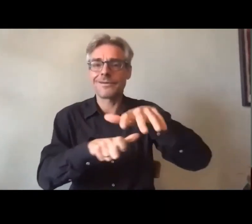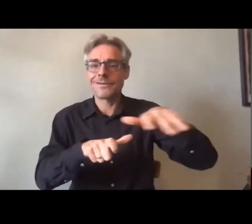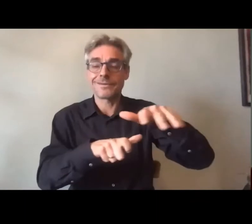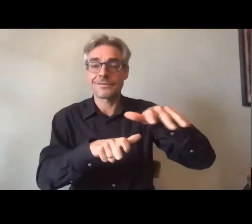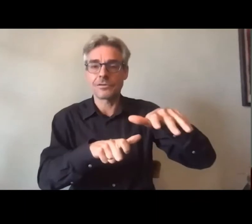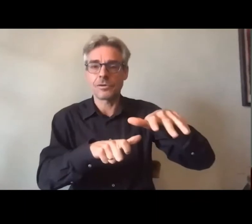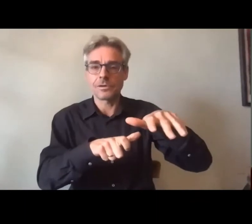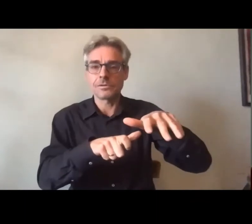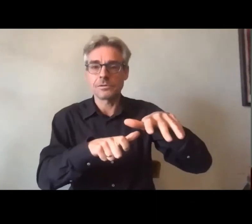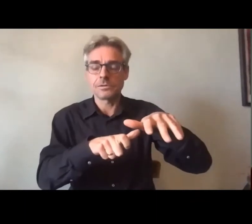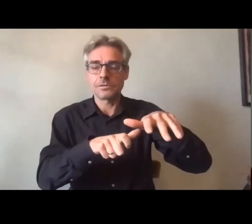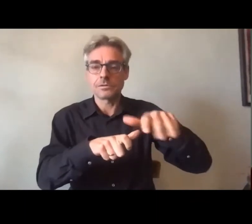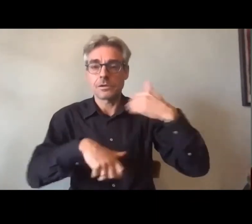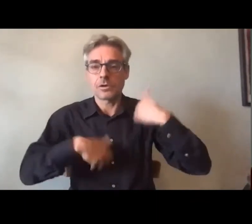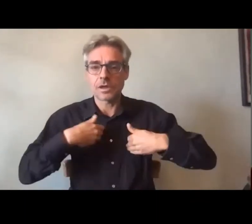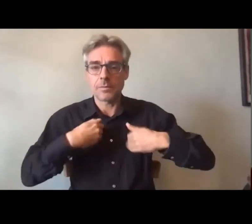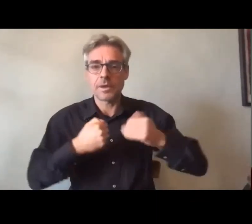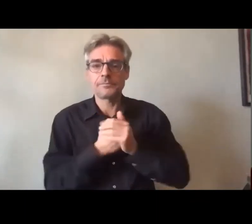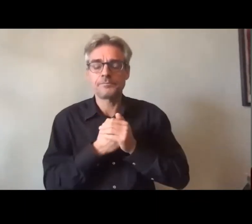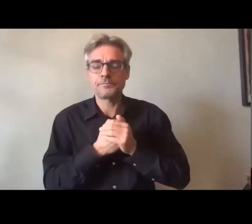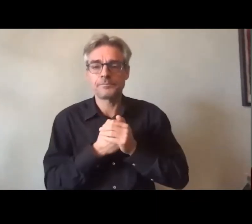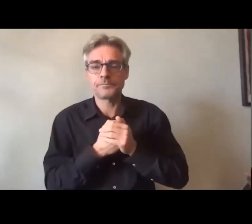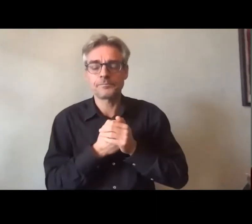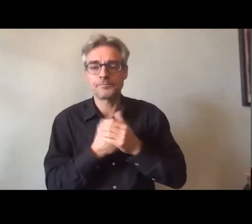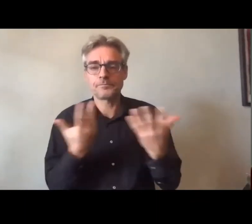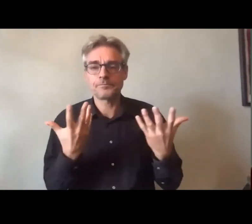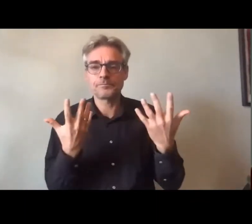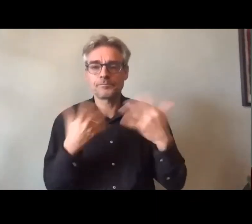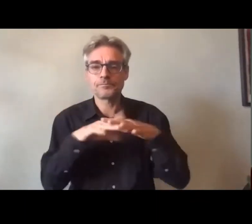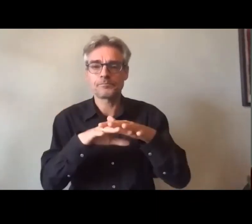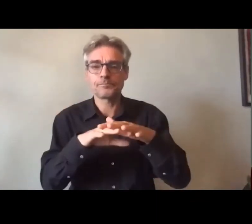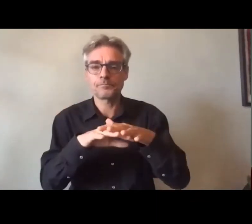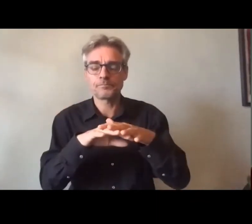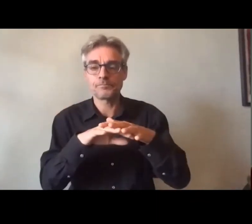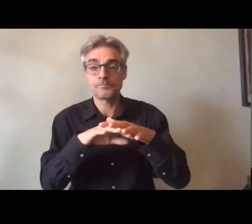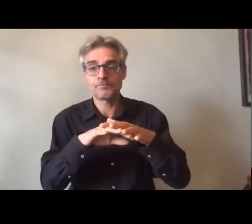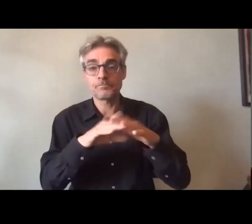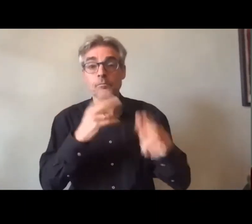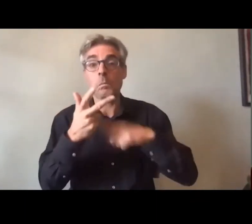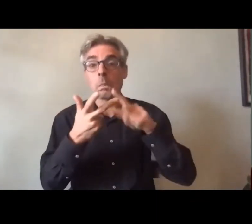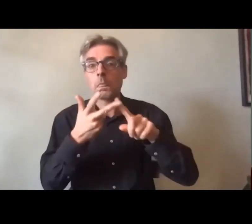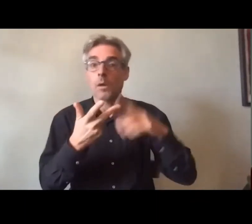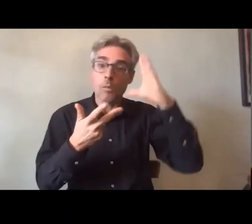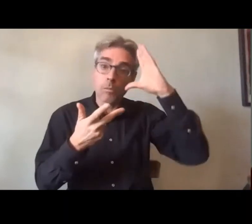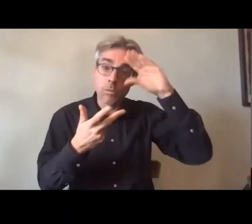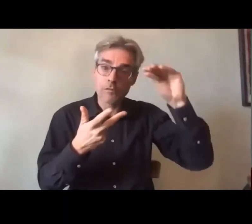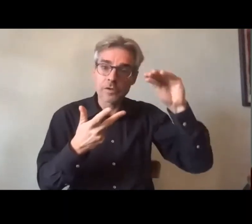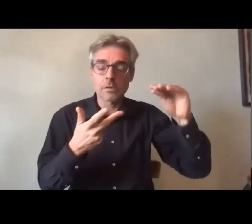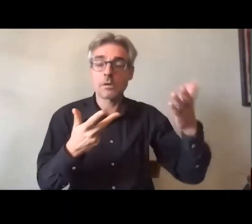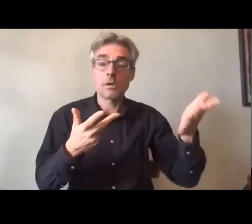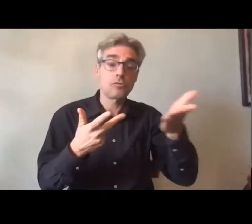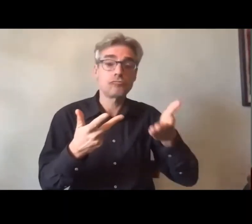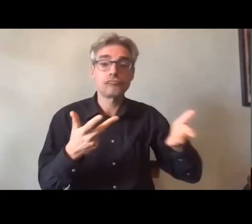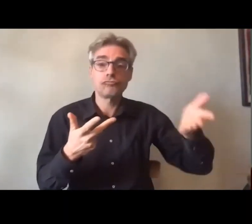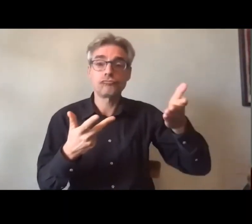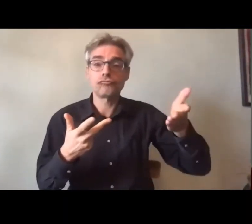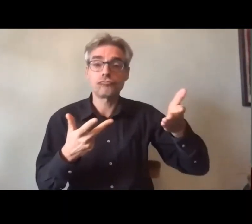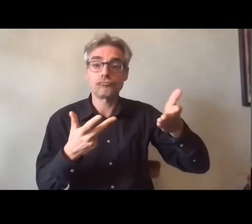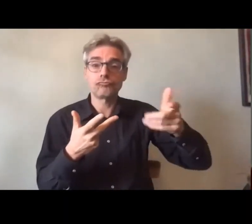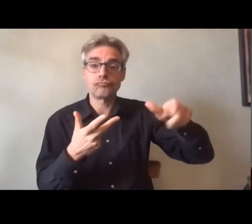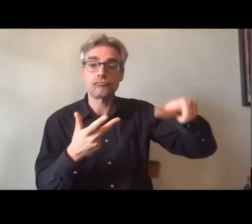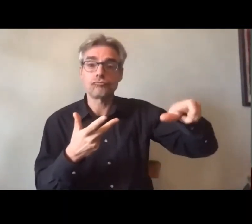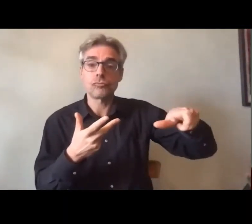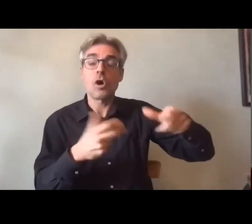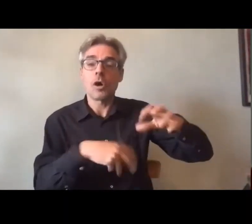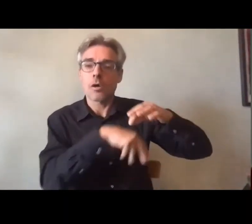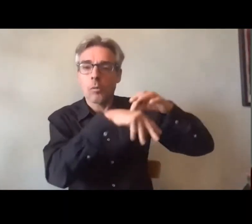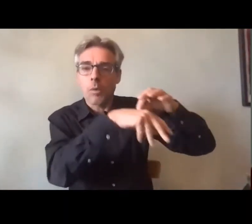et en premier lieu les personnes en situation de handicap les professionnels qui sont des professionnels de l